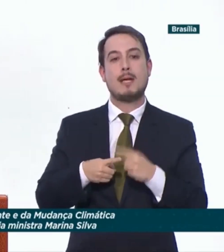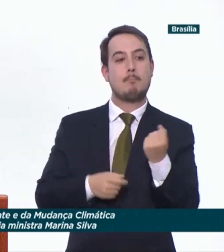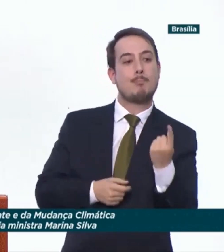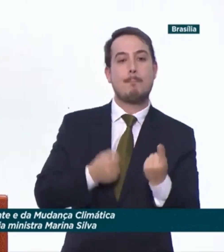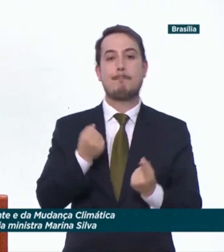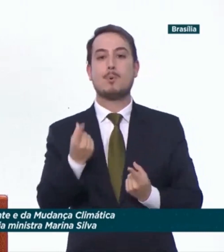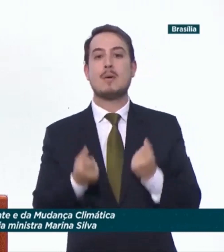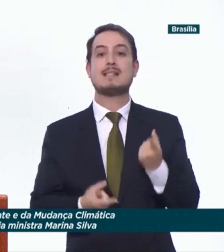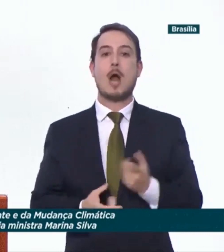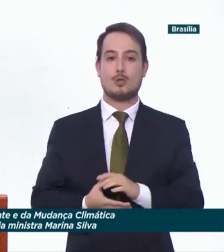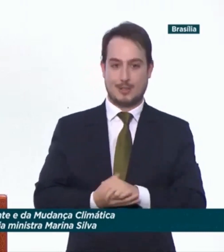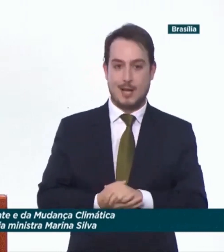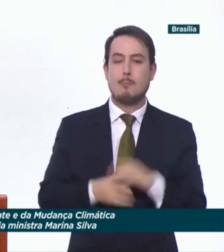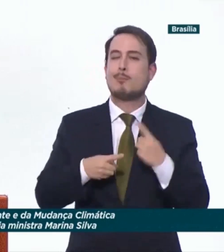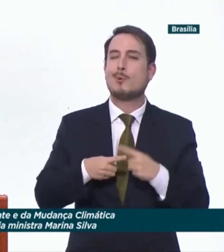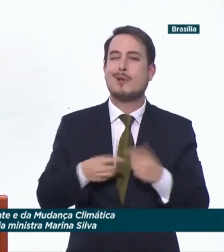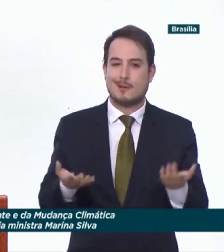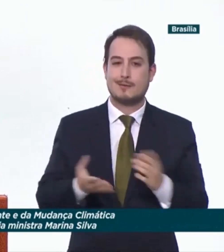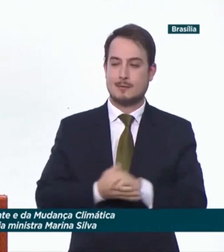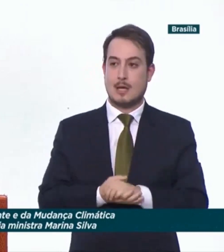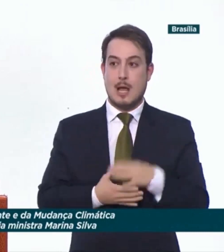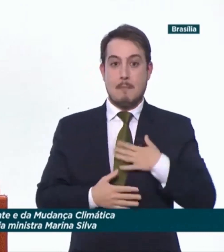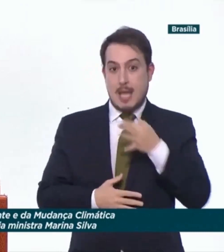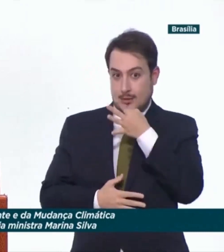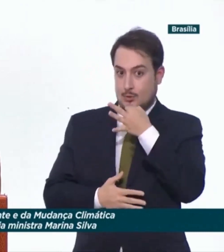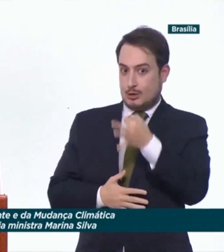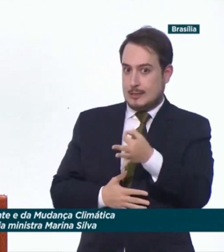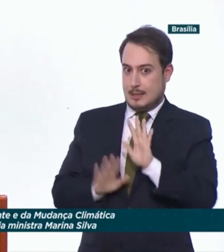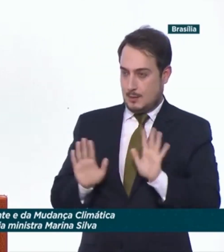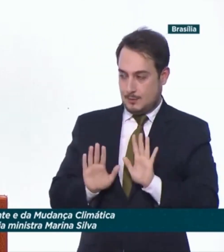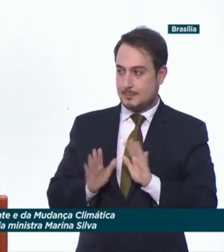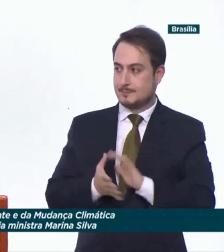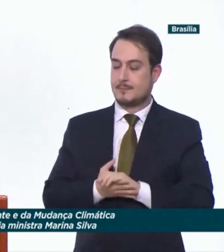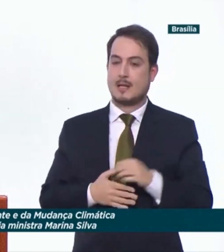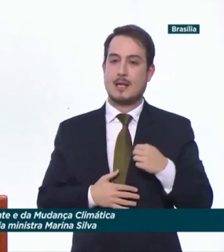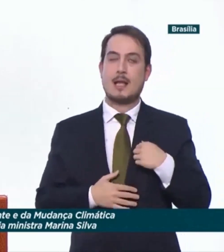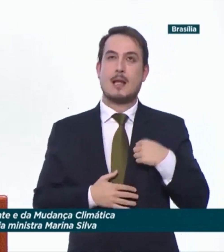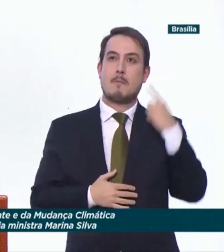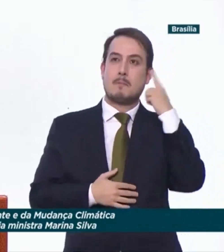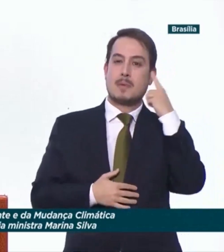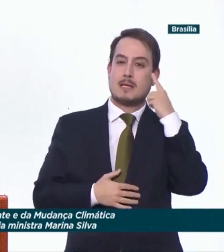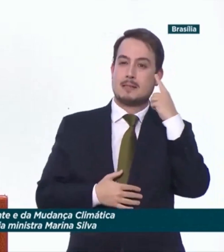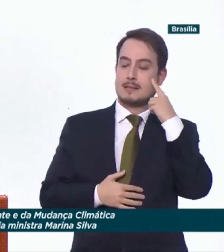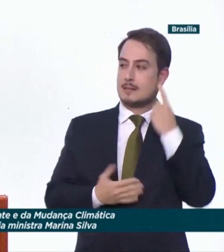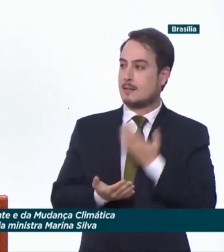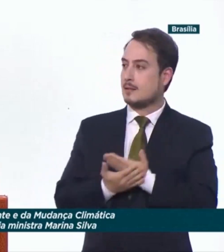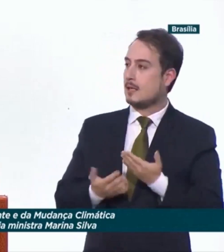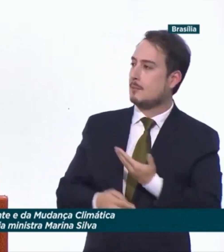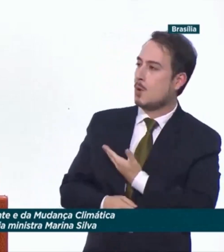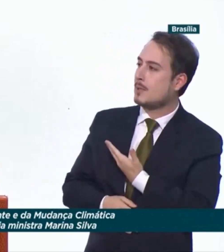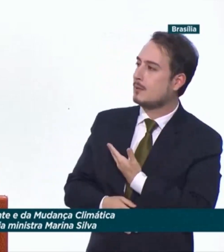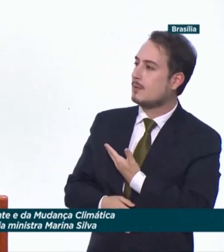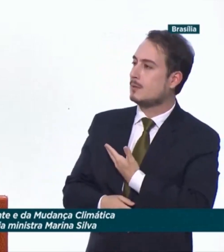Climática no âmbito do Ministério do Meio Ambiente e a criação de um Conselho sobre Mudança do Clima, a